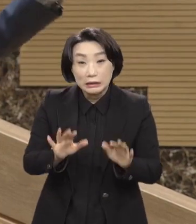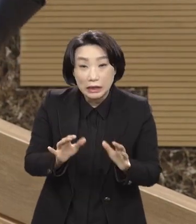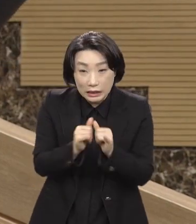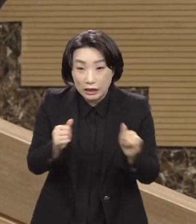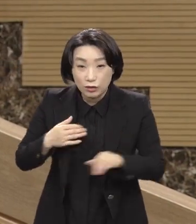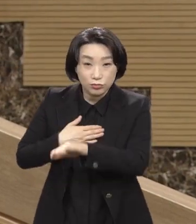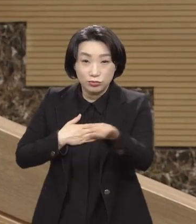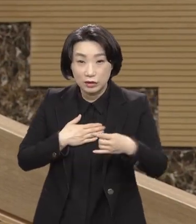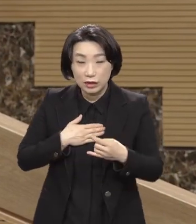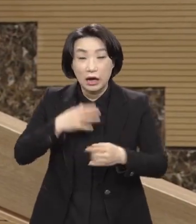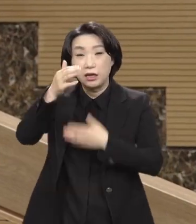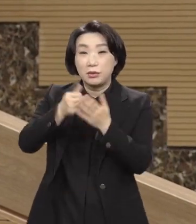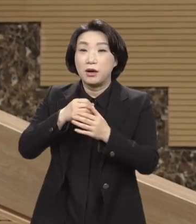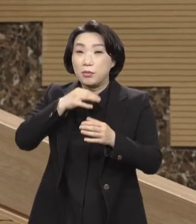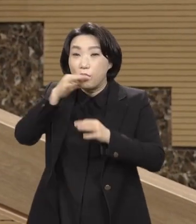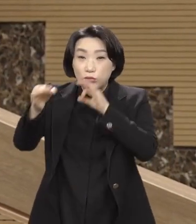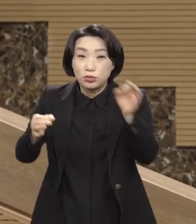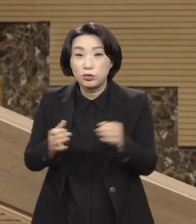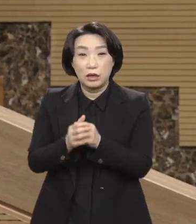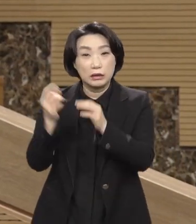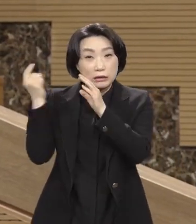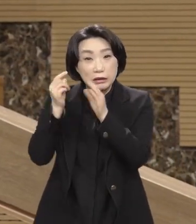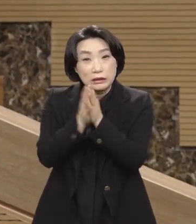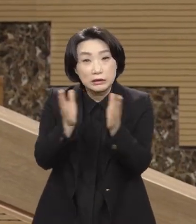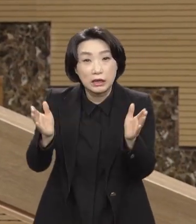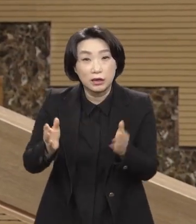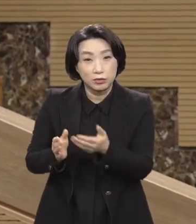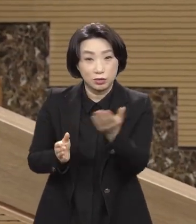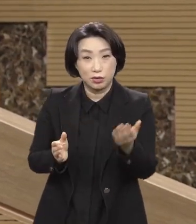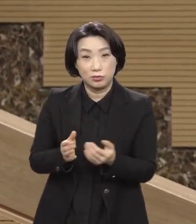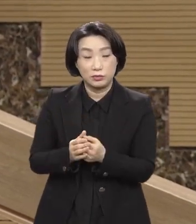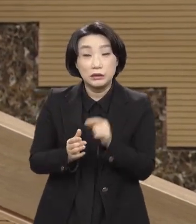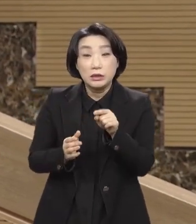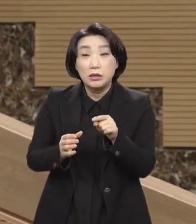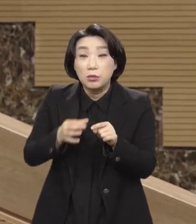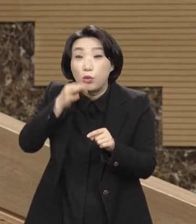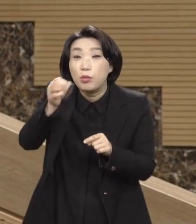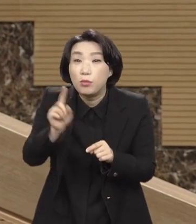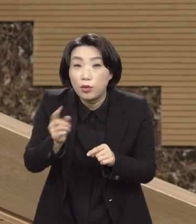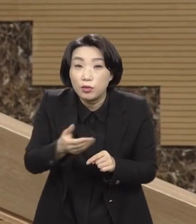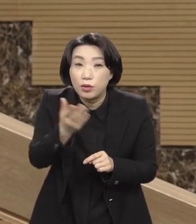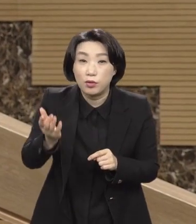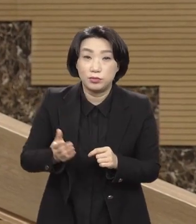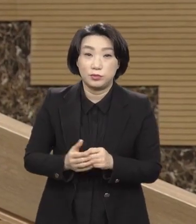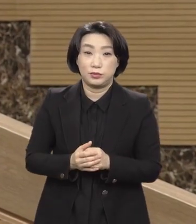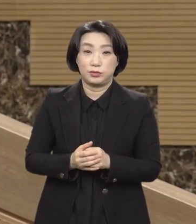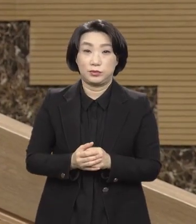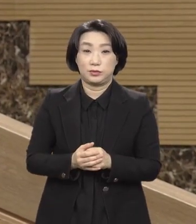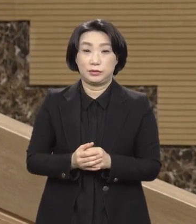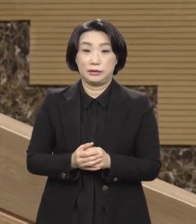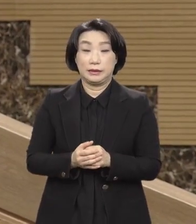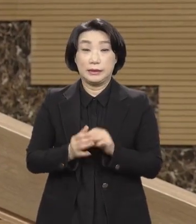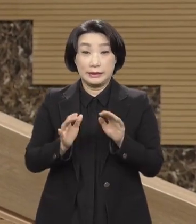하나님의 목소리가 들려. 들려. 그 목소리는 한마디로